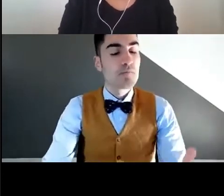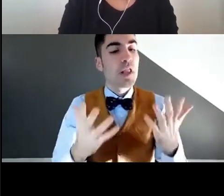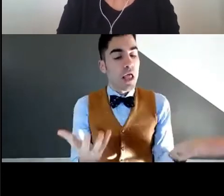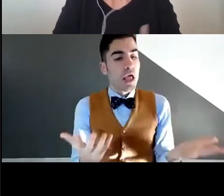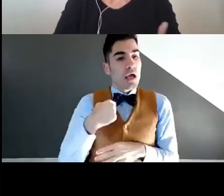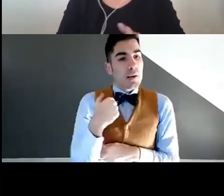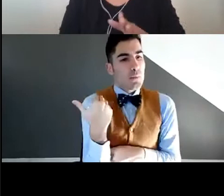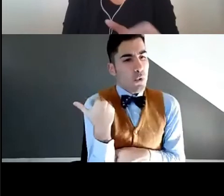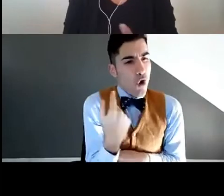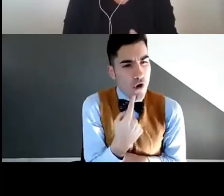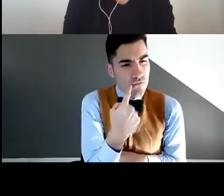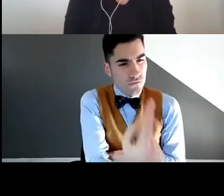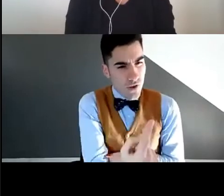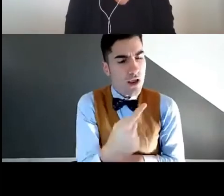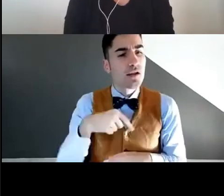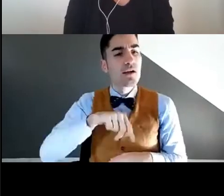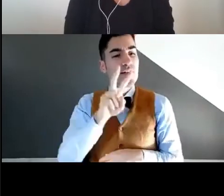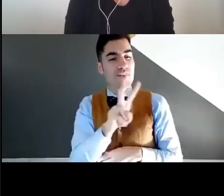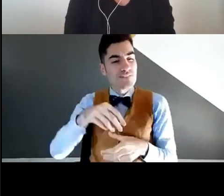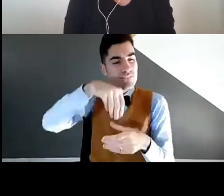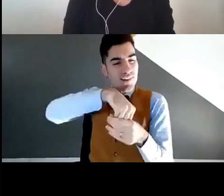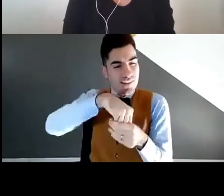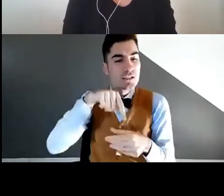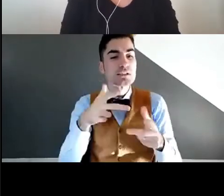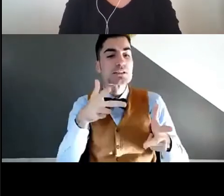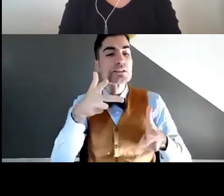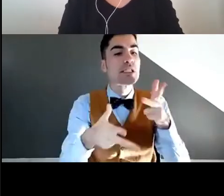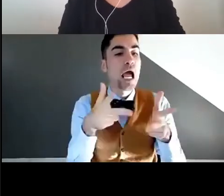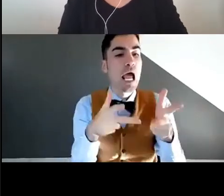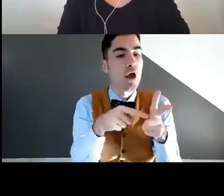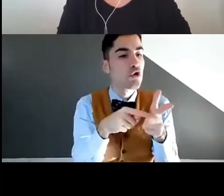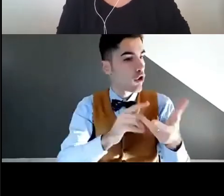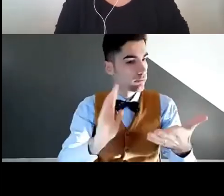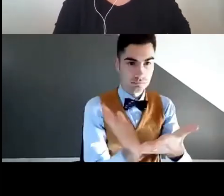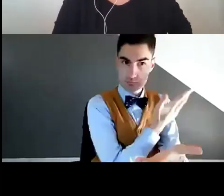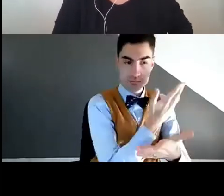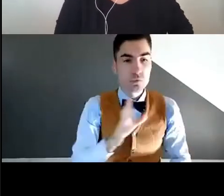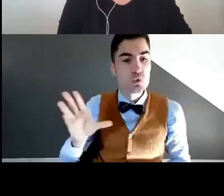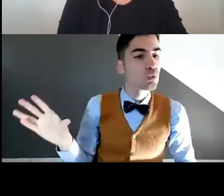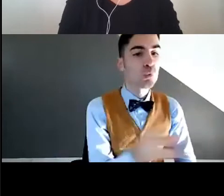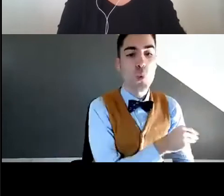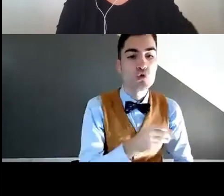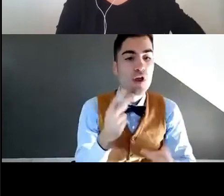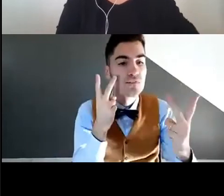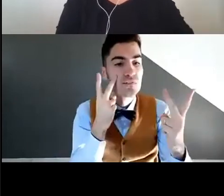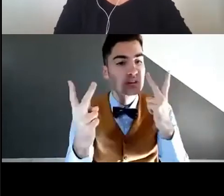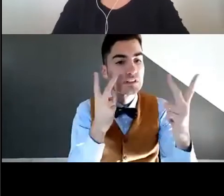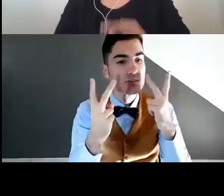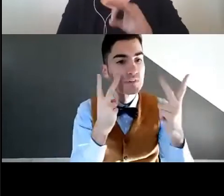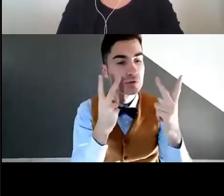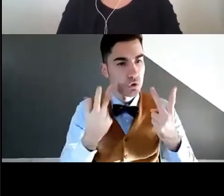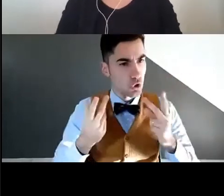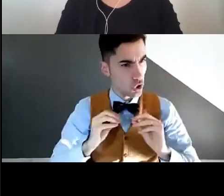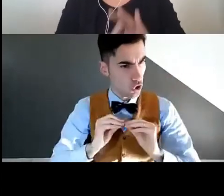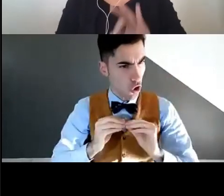concerto. Ecco, questo funziona allo stesso modo nel visual vernacular. Quindi vi ho detto, non ci